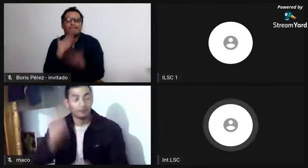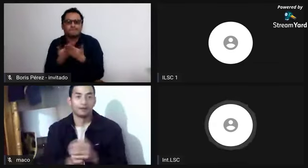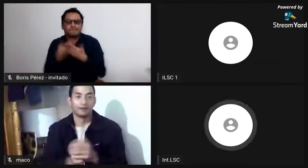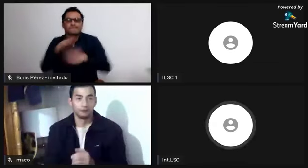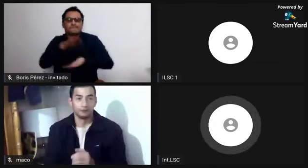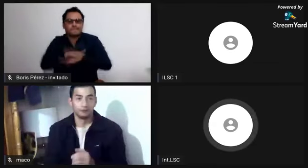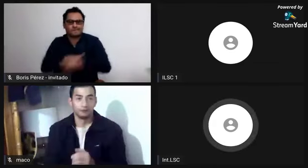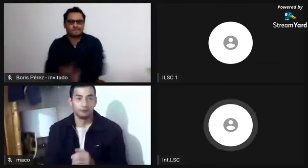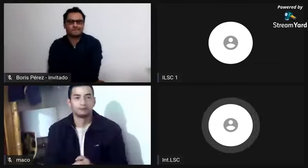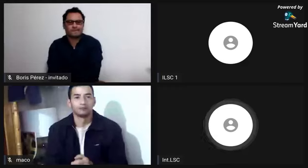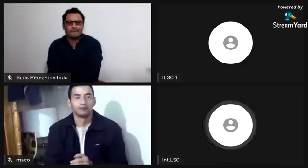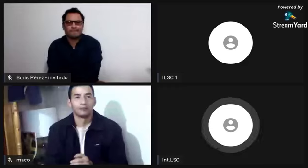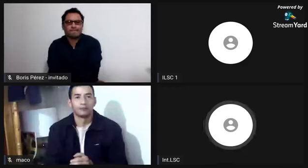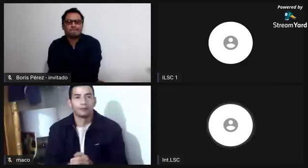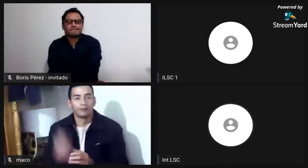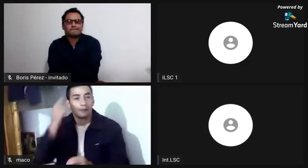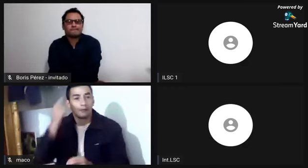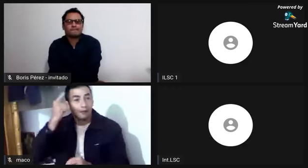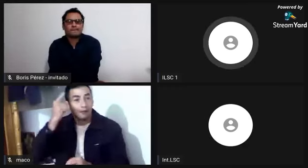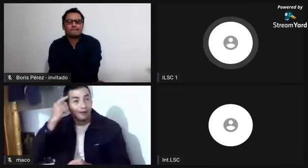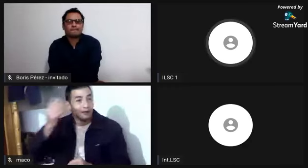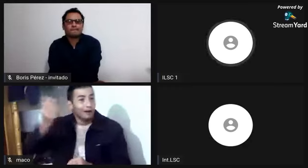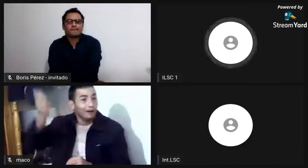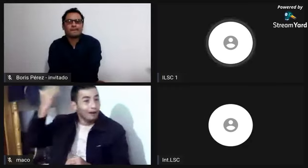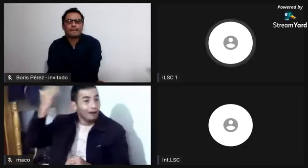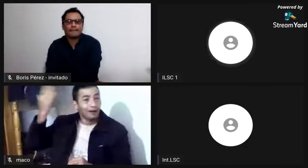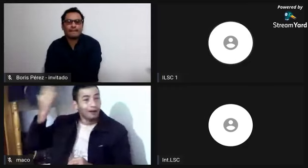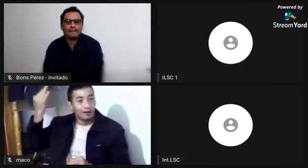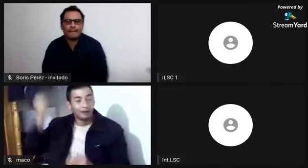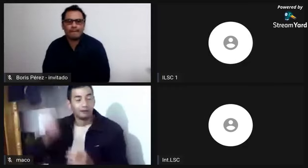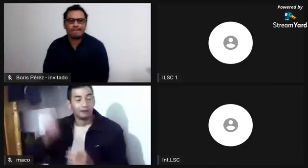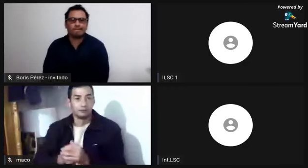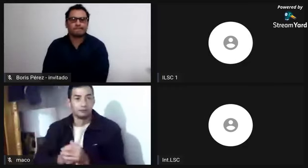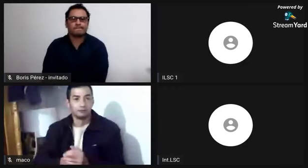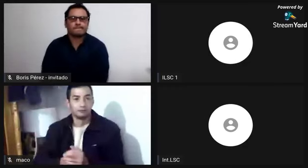Bueno, buenas tardes a todos. Hola. Hola, buenas tardes.